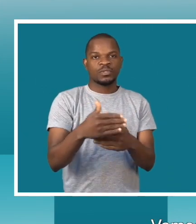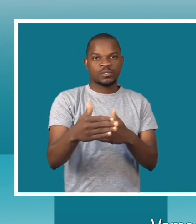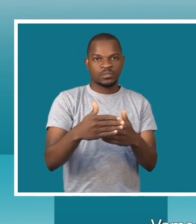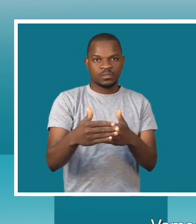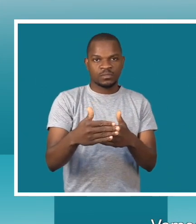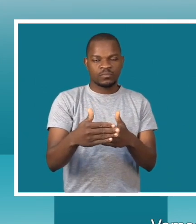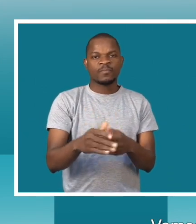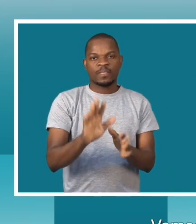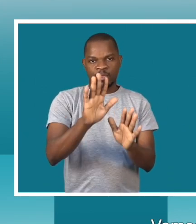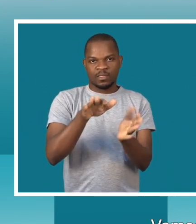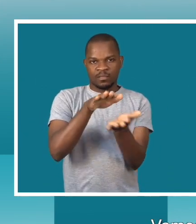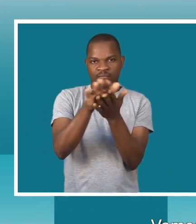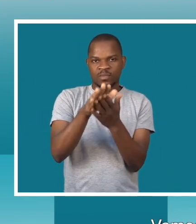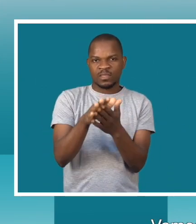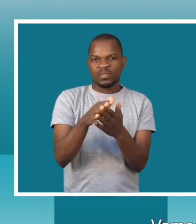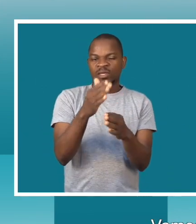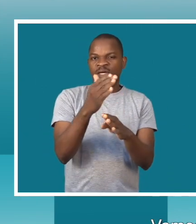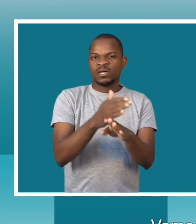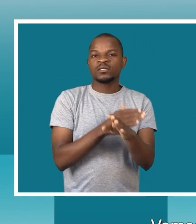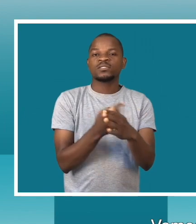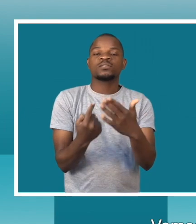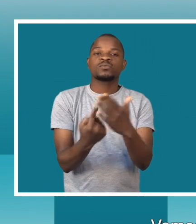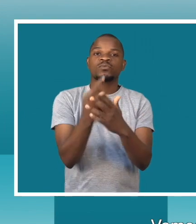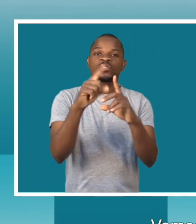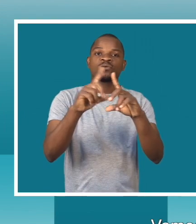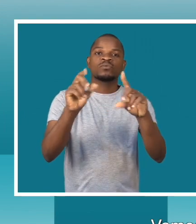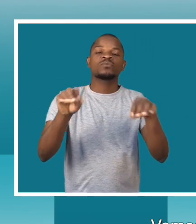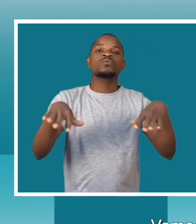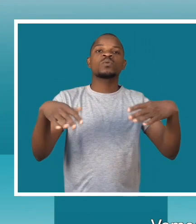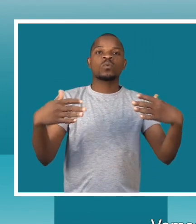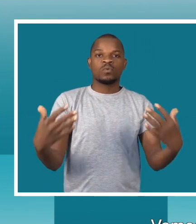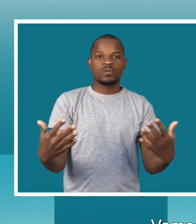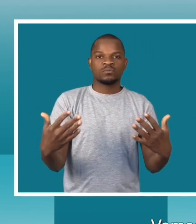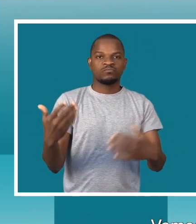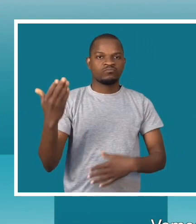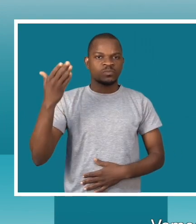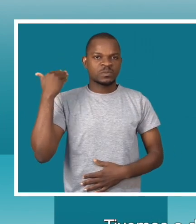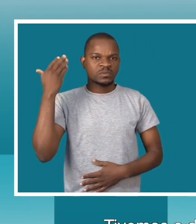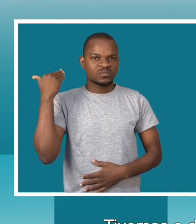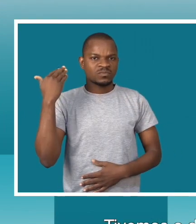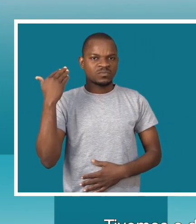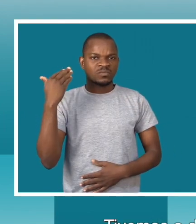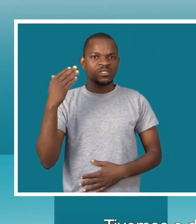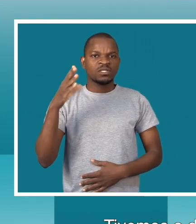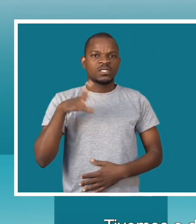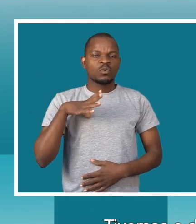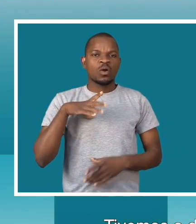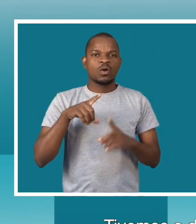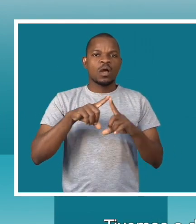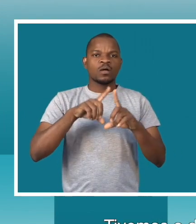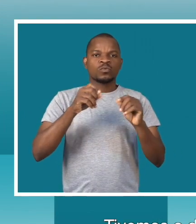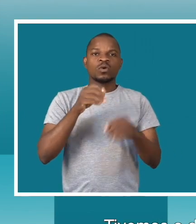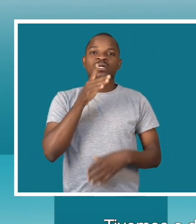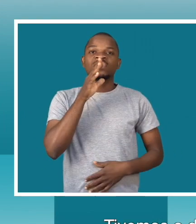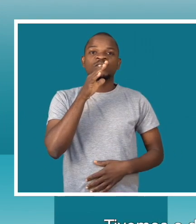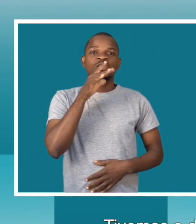lhe dar um exemplo não bom só para lhe alucidar. Tivemos aluamento da lixeira de Rulain.